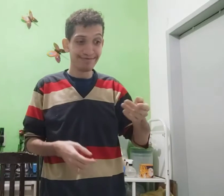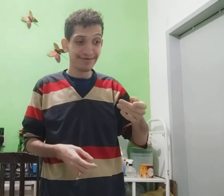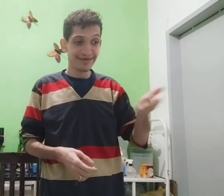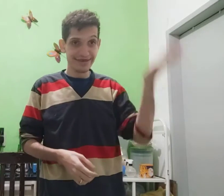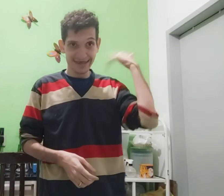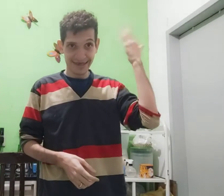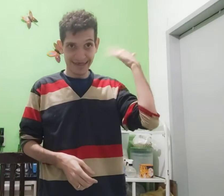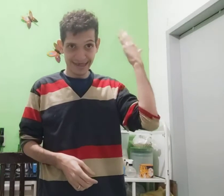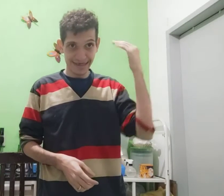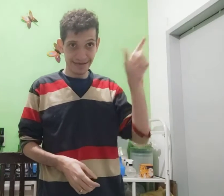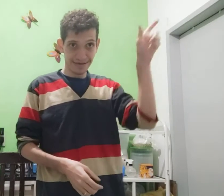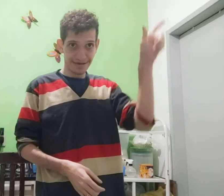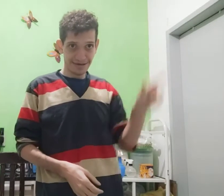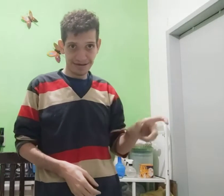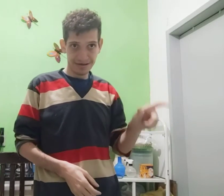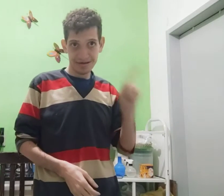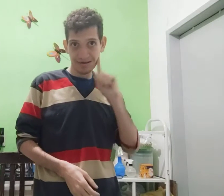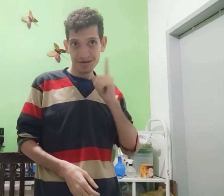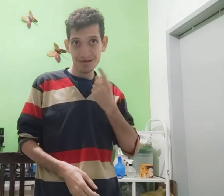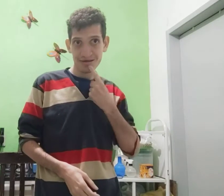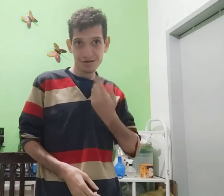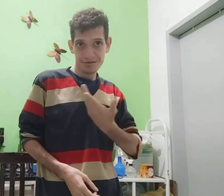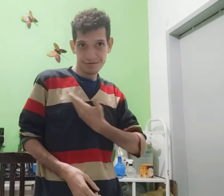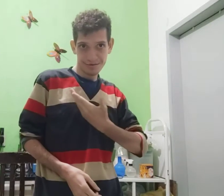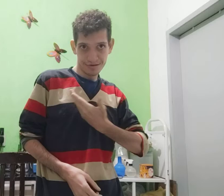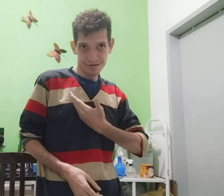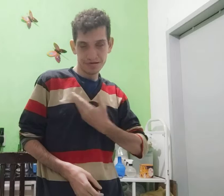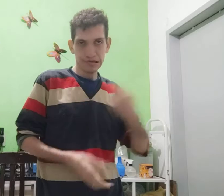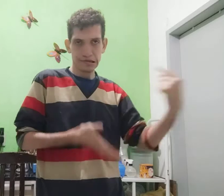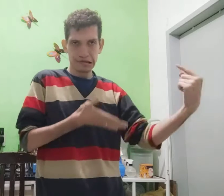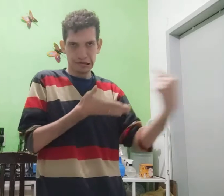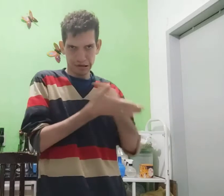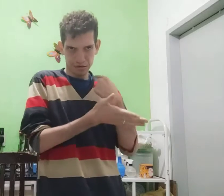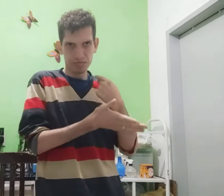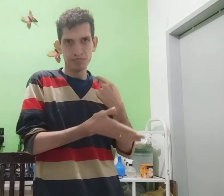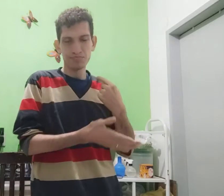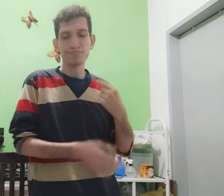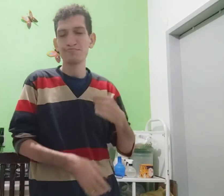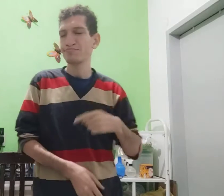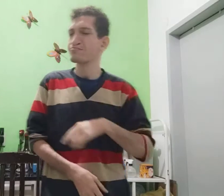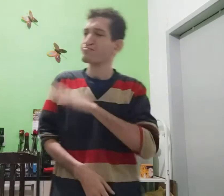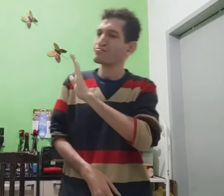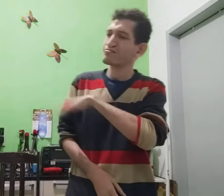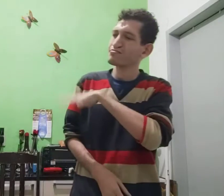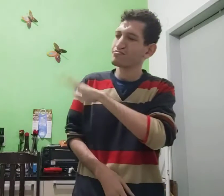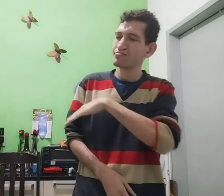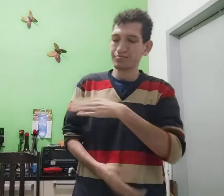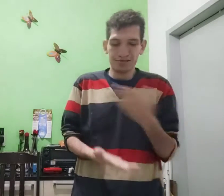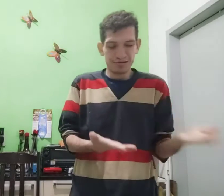Um tempo atrás, uma pessoa surda amigo me perguntou Ei,